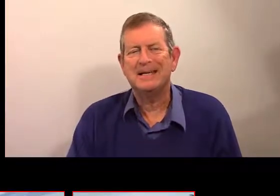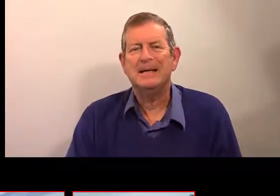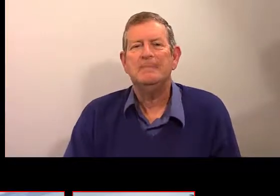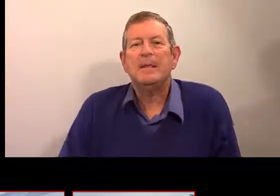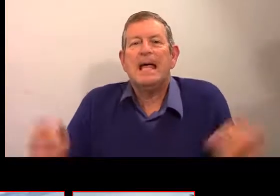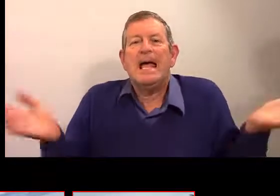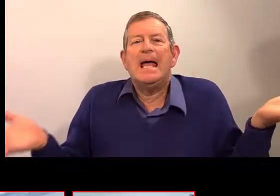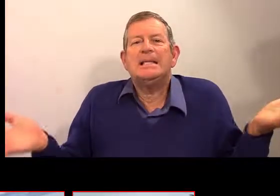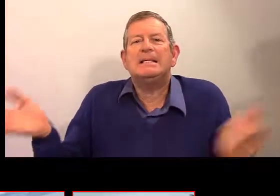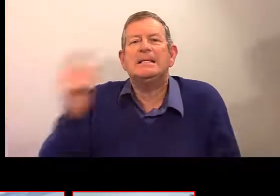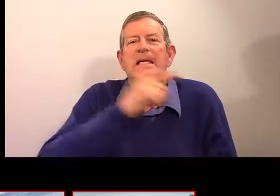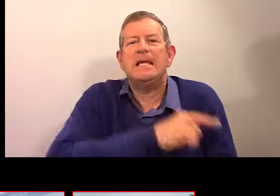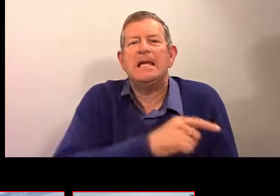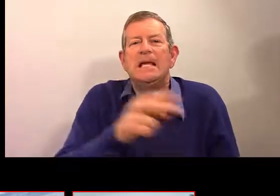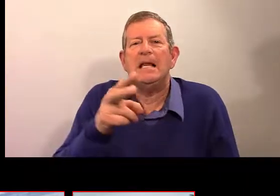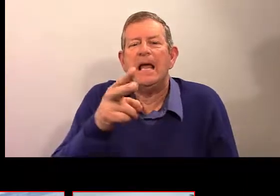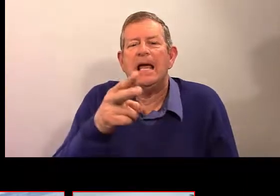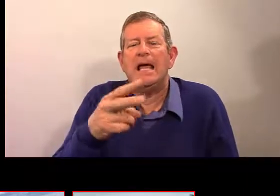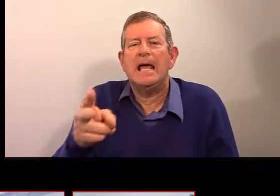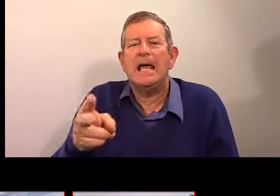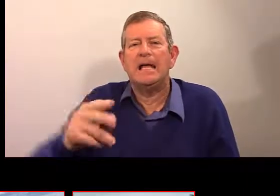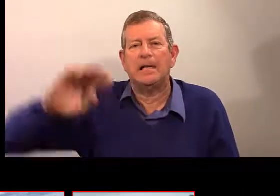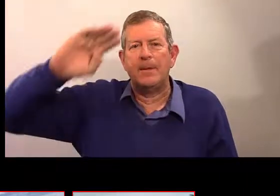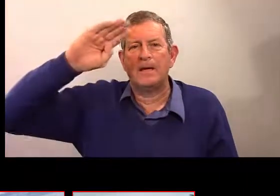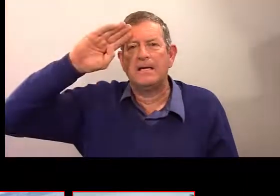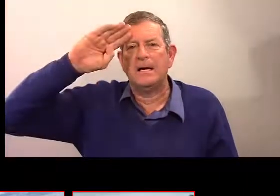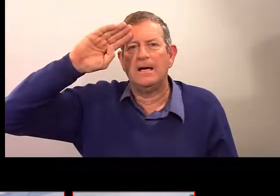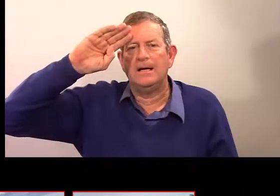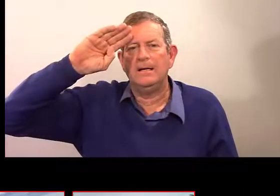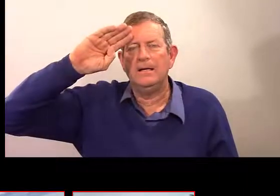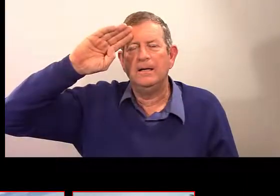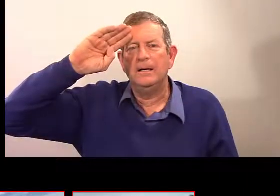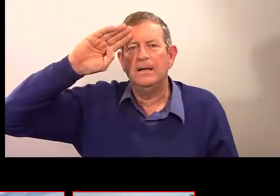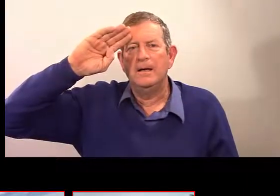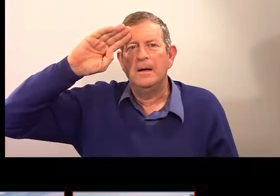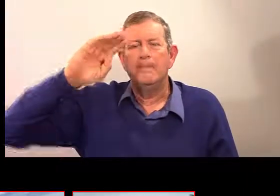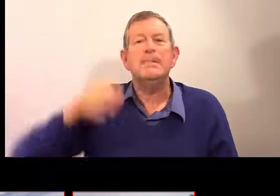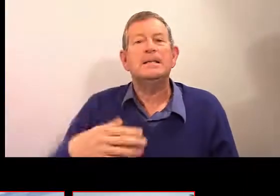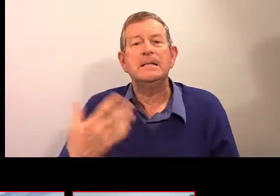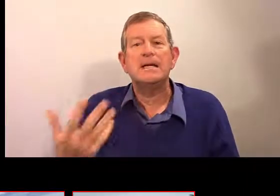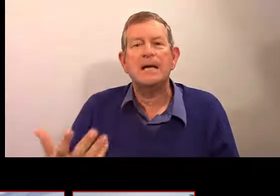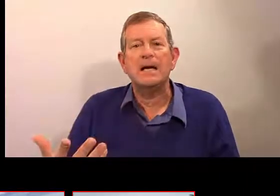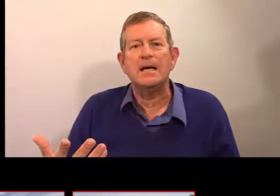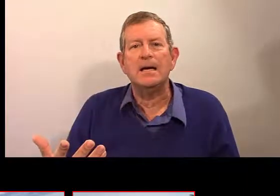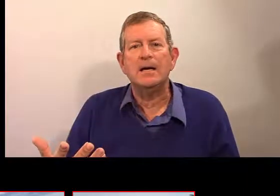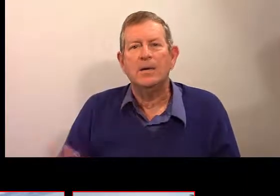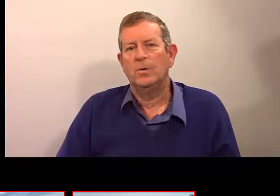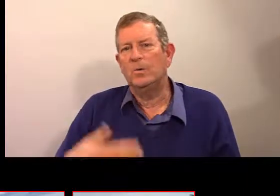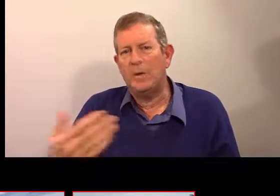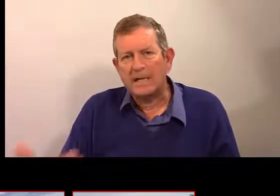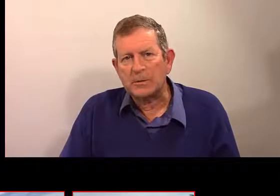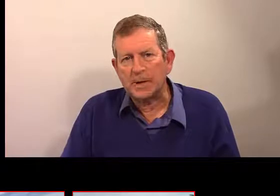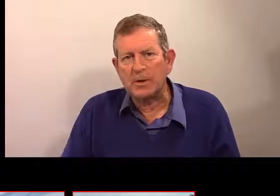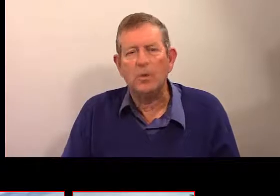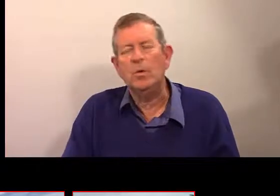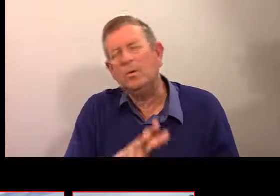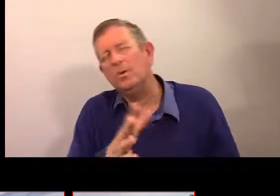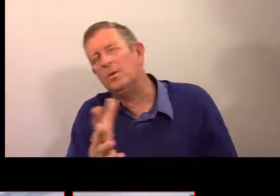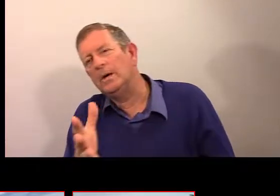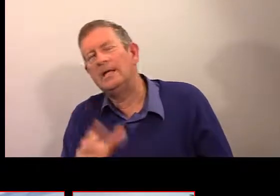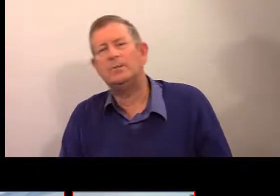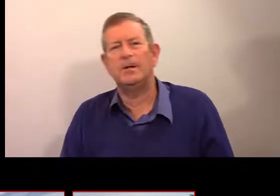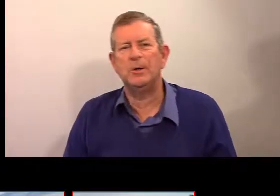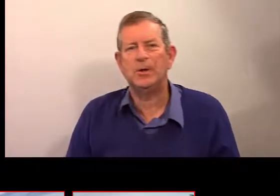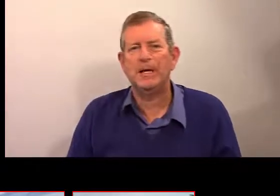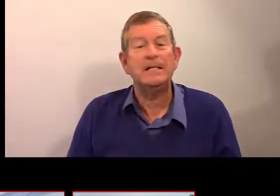« « Est-ce qu'il est américain, mexicain ou espagnol » Ou